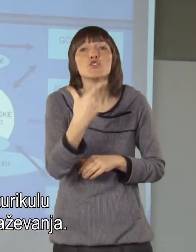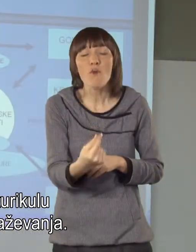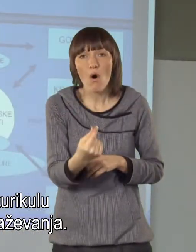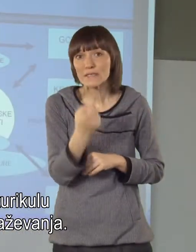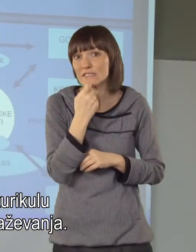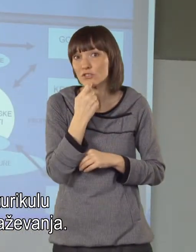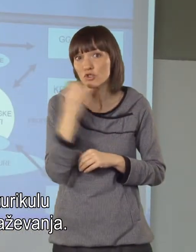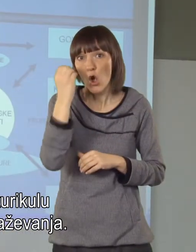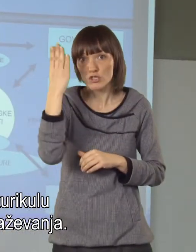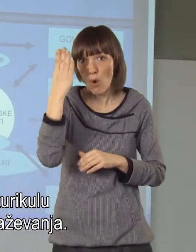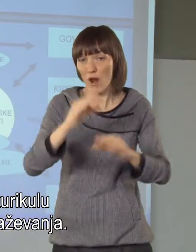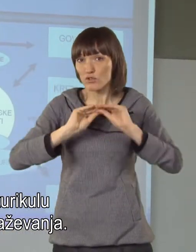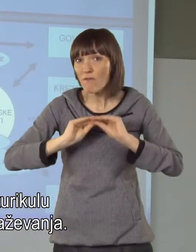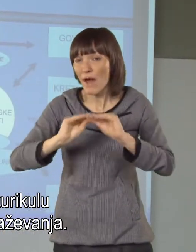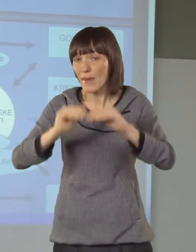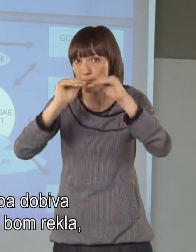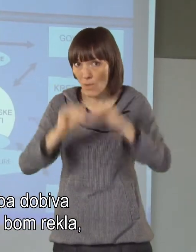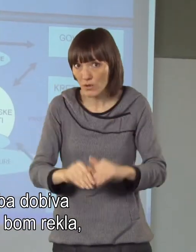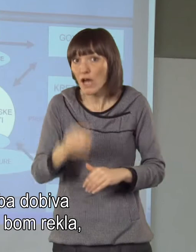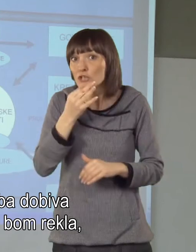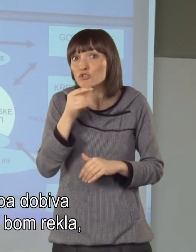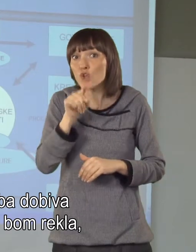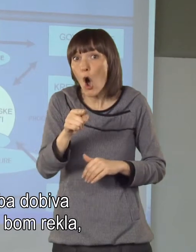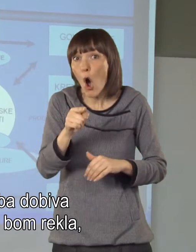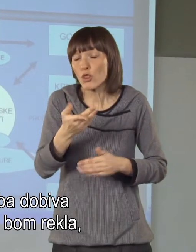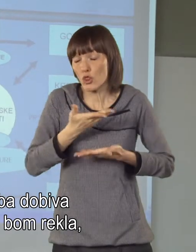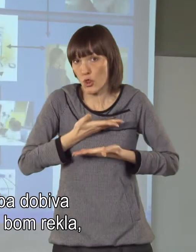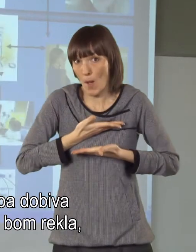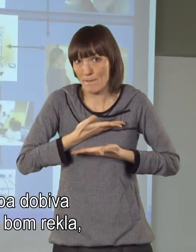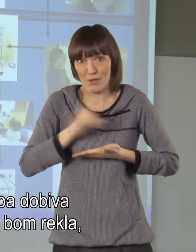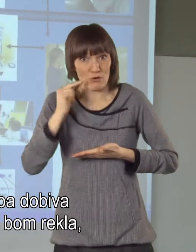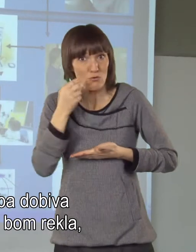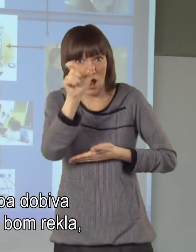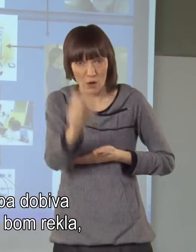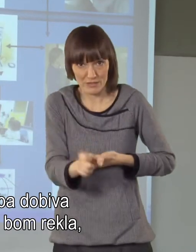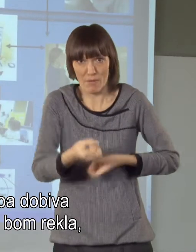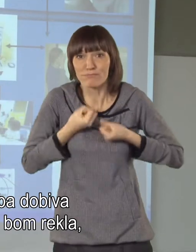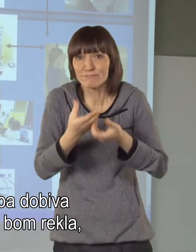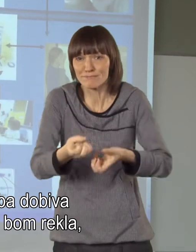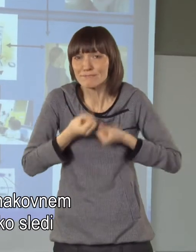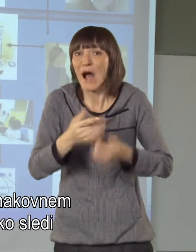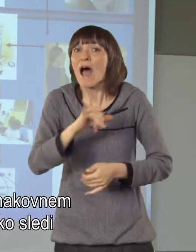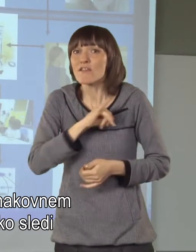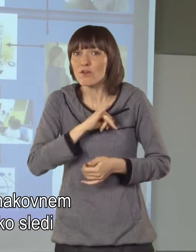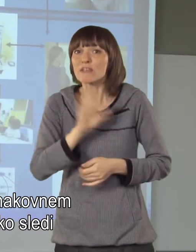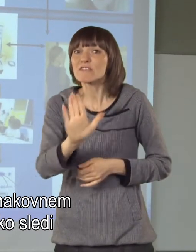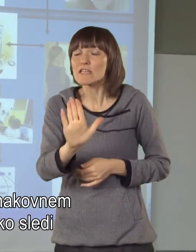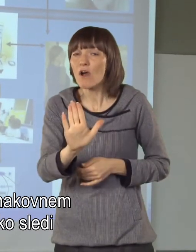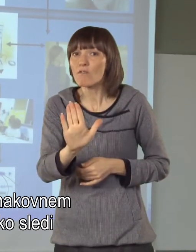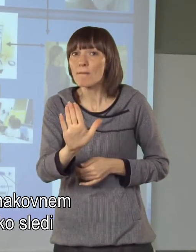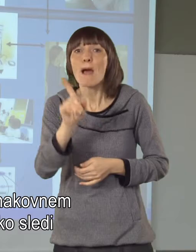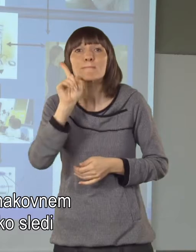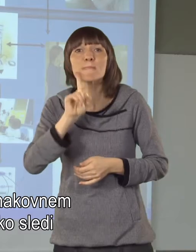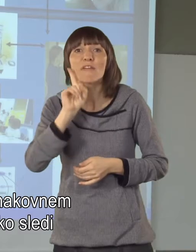kurikulu dvojezičnega izobraževanja in vkolikor gluha oseba dobiva informacije v svojem maternem jeziku,